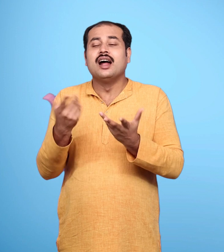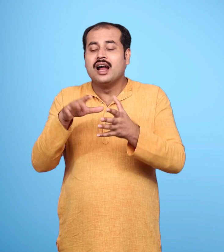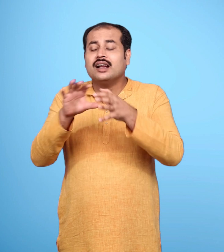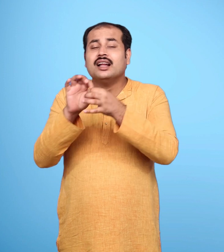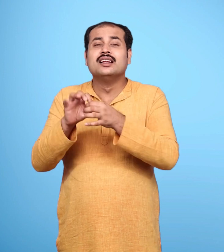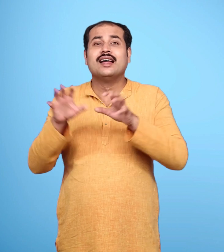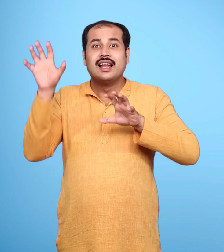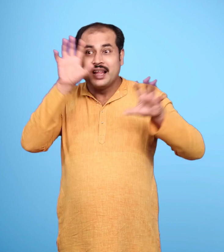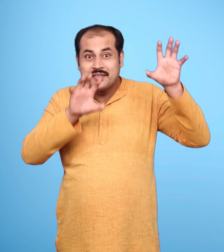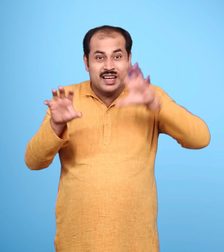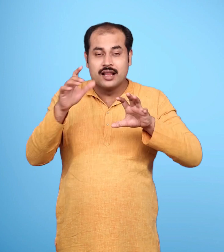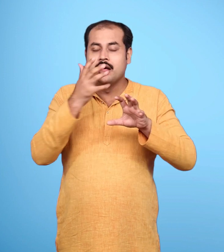माया भी राक्षसों की चाल है